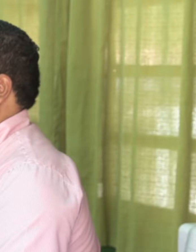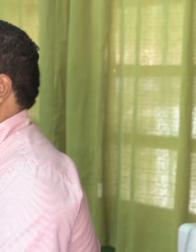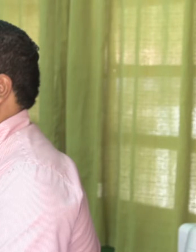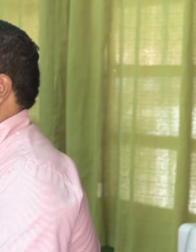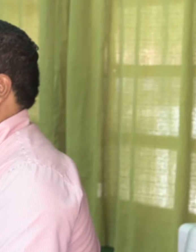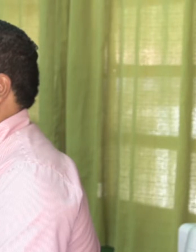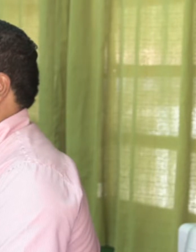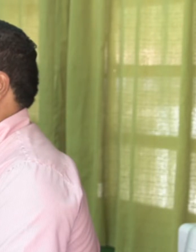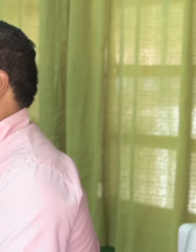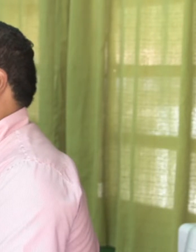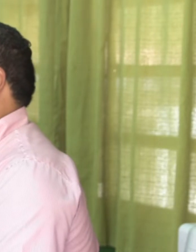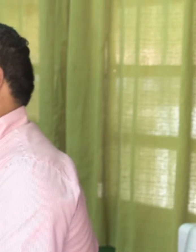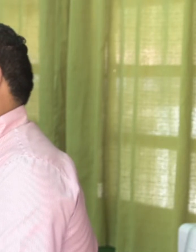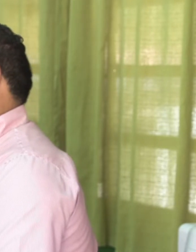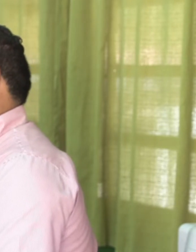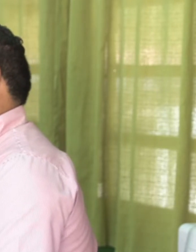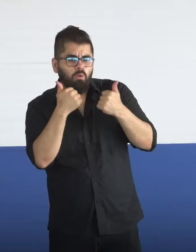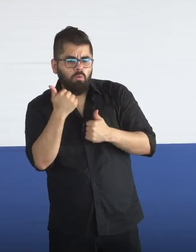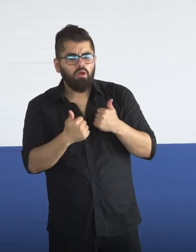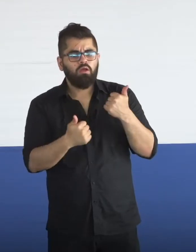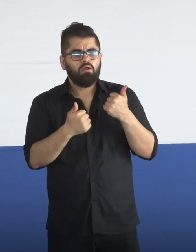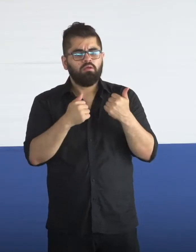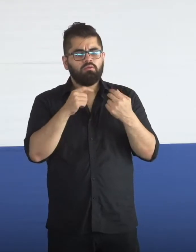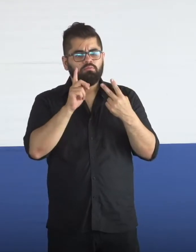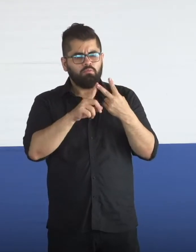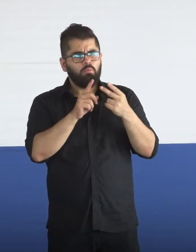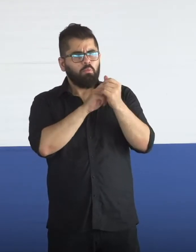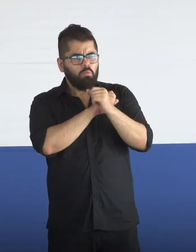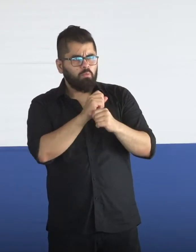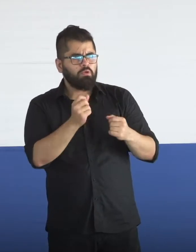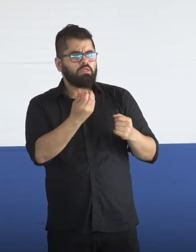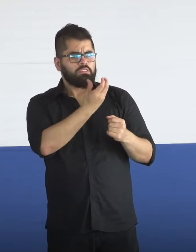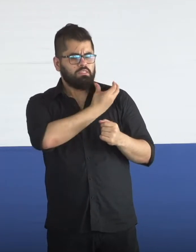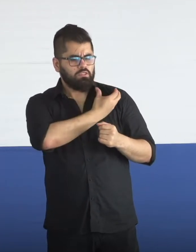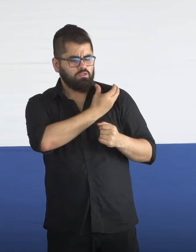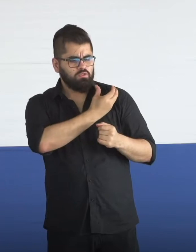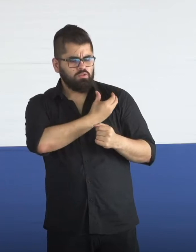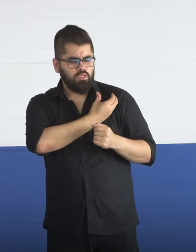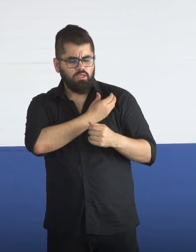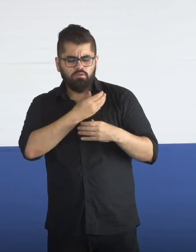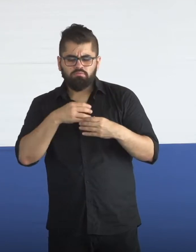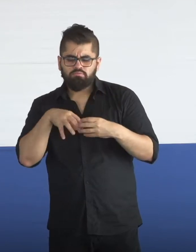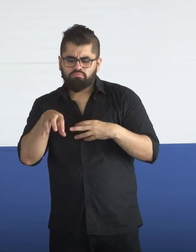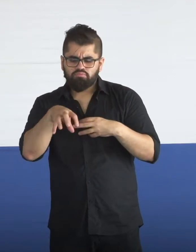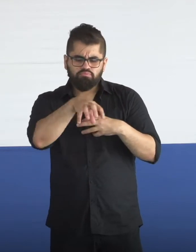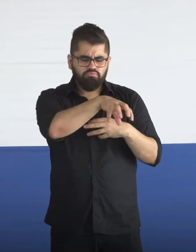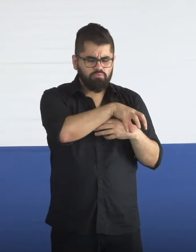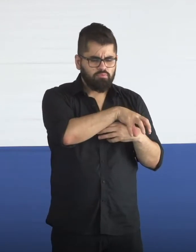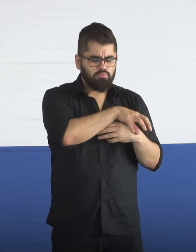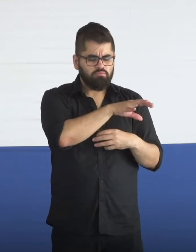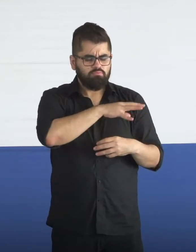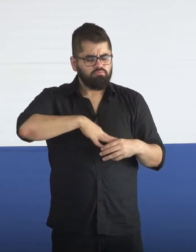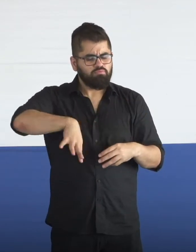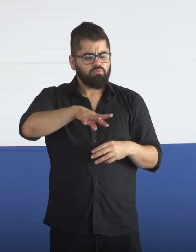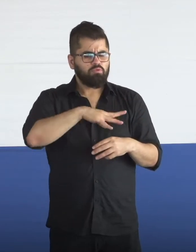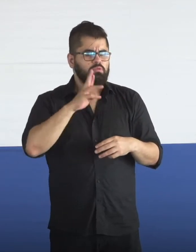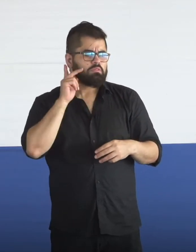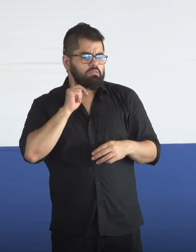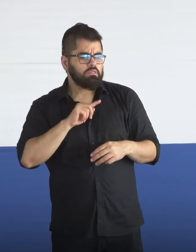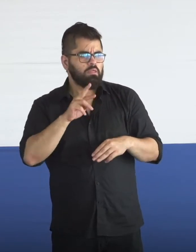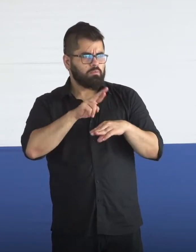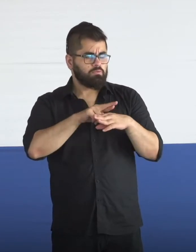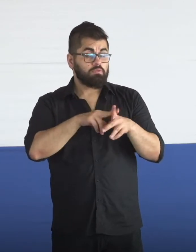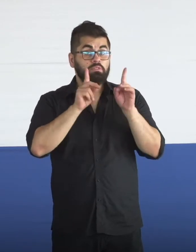vocaciones territoriales, que permita una política nacional multisectorial y sobre